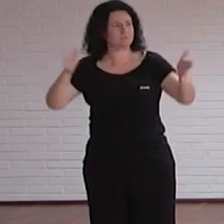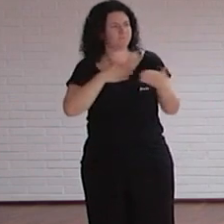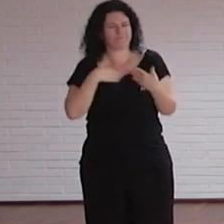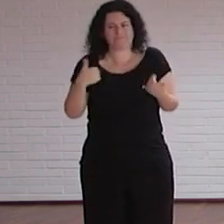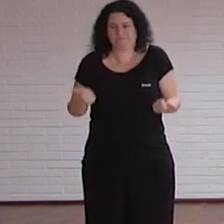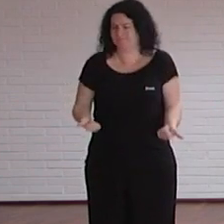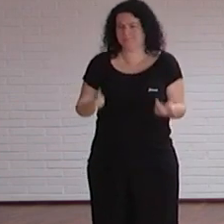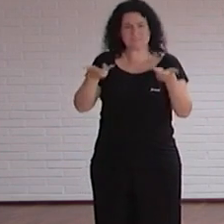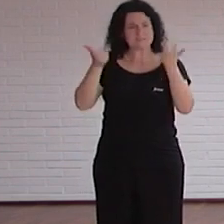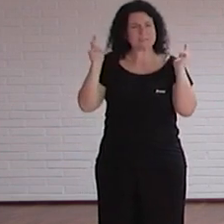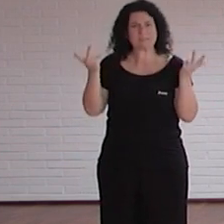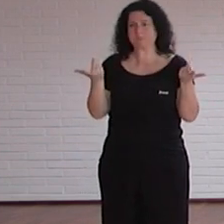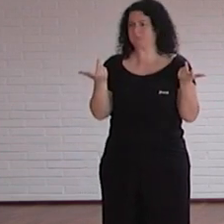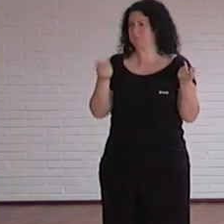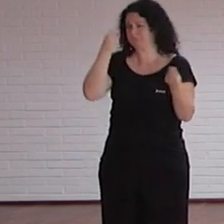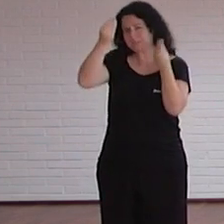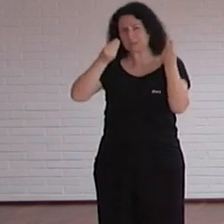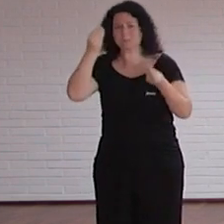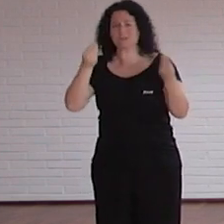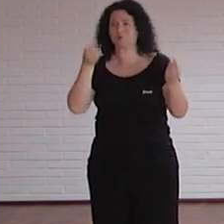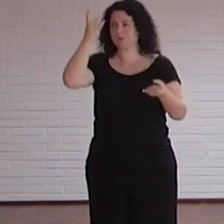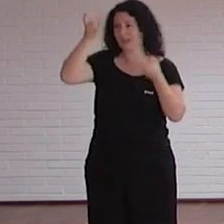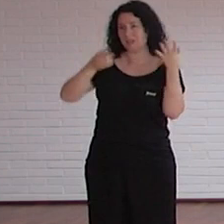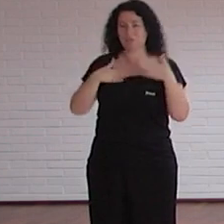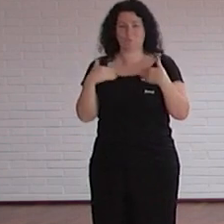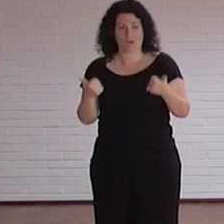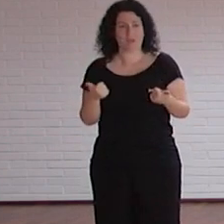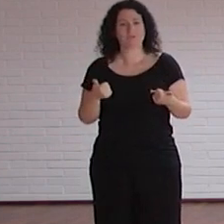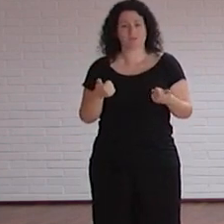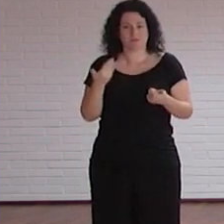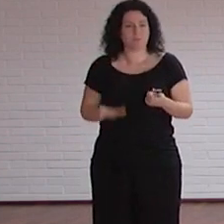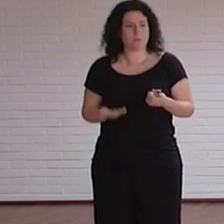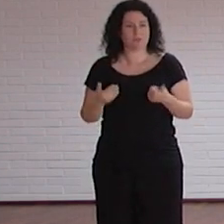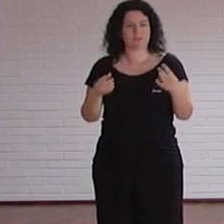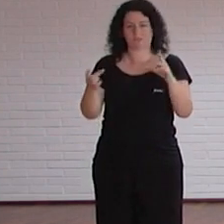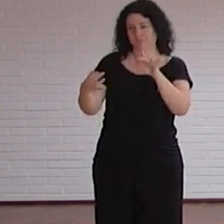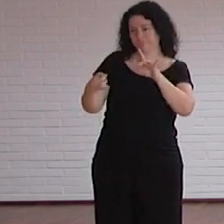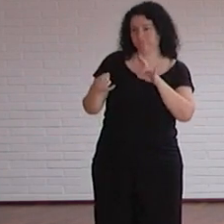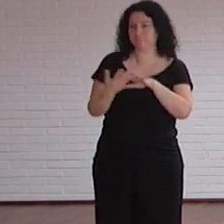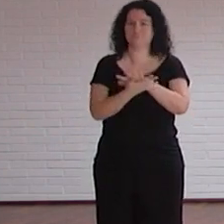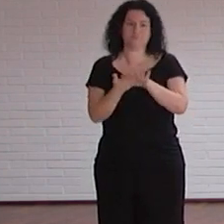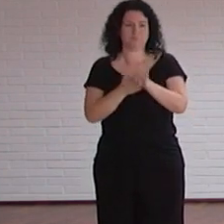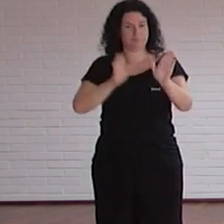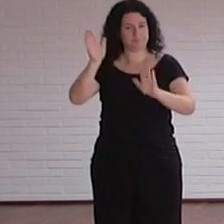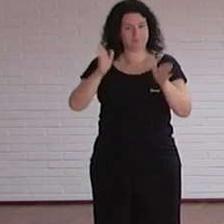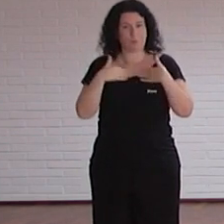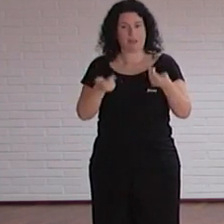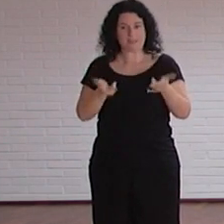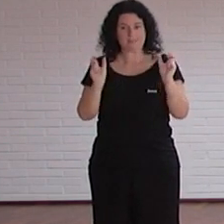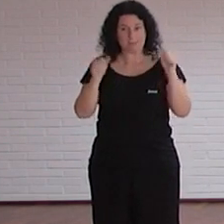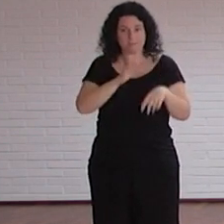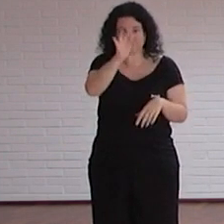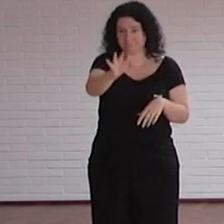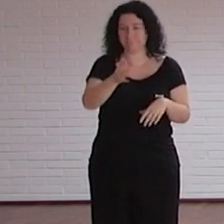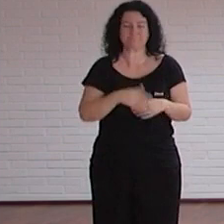que os sugieran cuando ellos estén hablando pues yo creo que podemos hacer una sesión interactiva dando la palabra a quien la